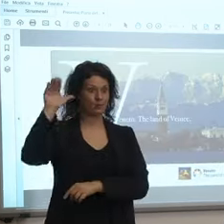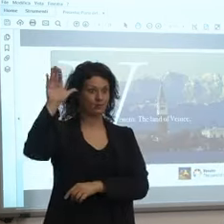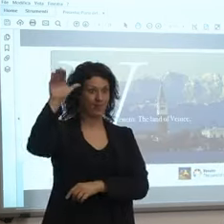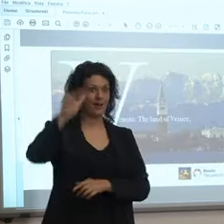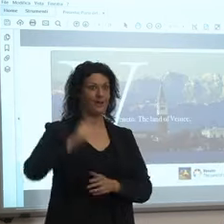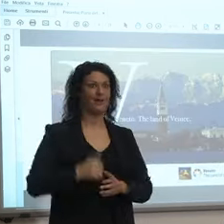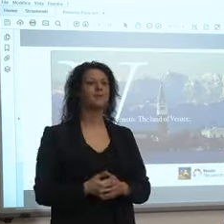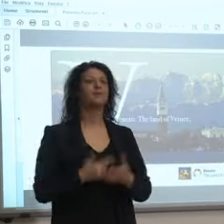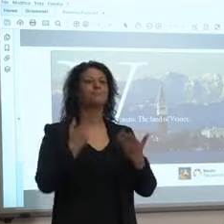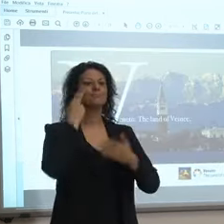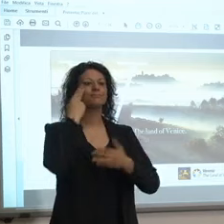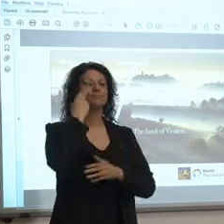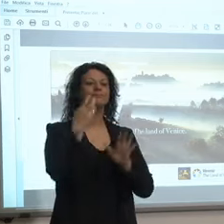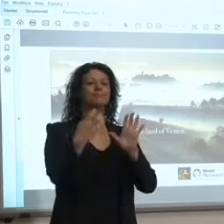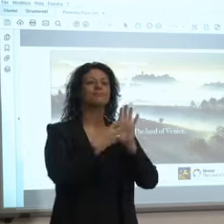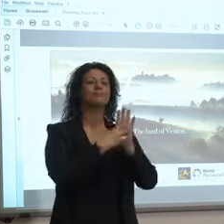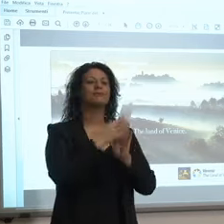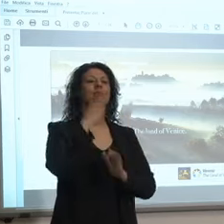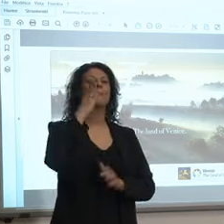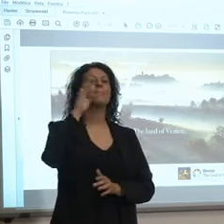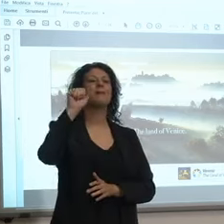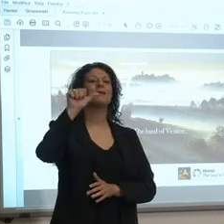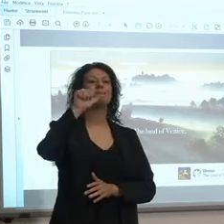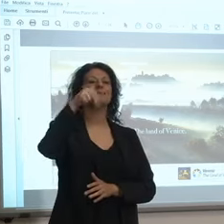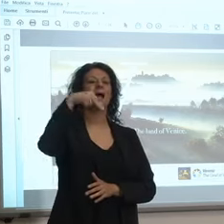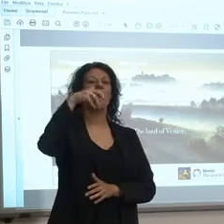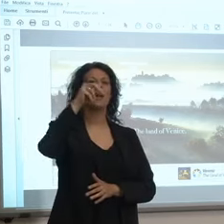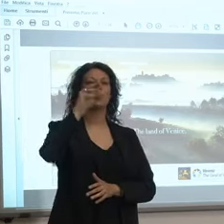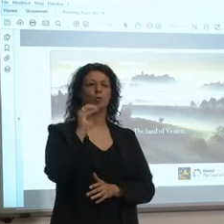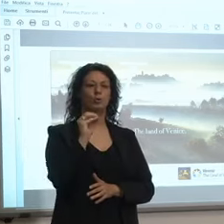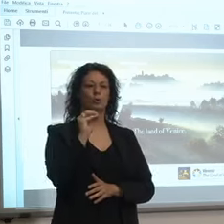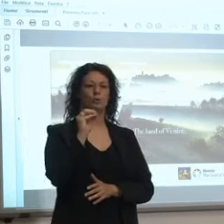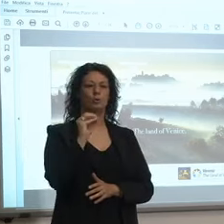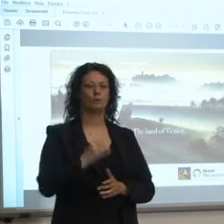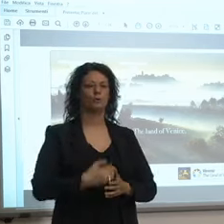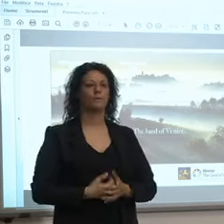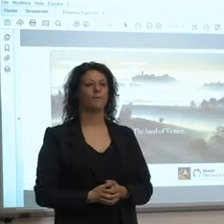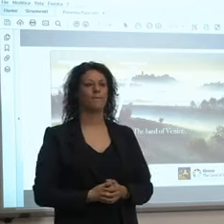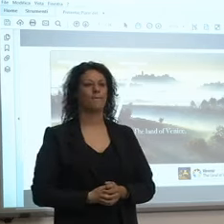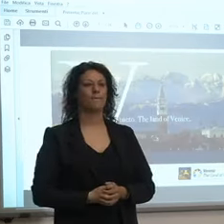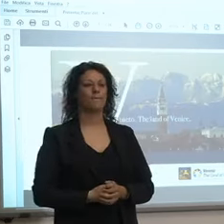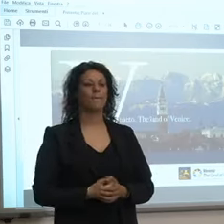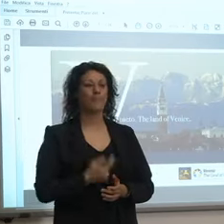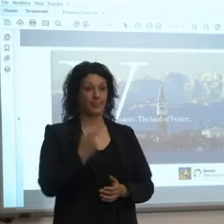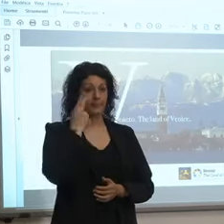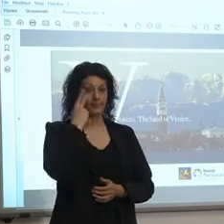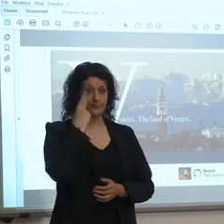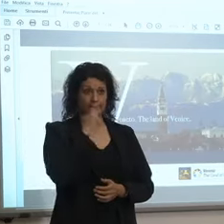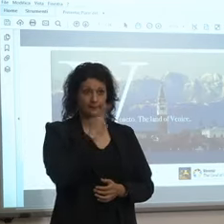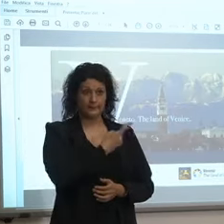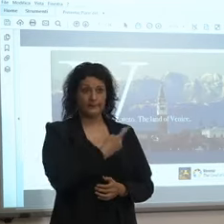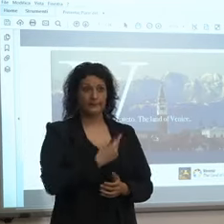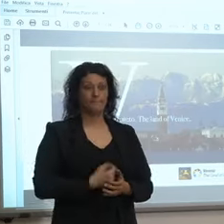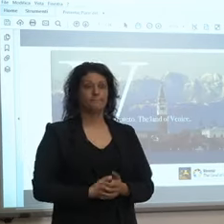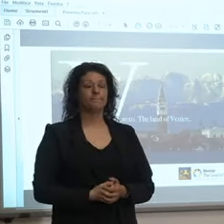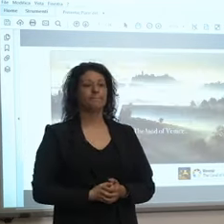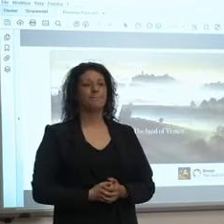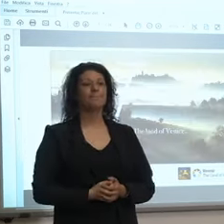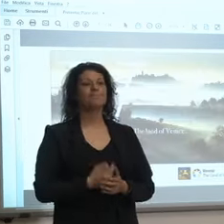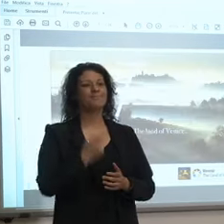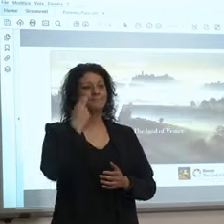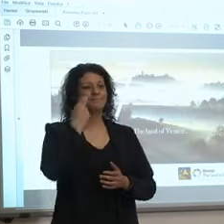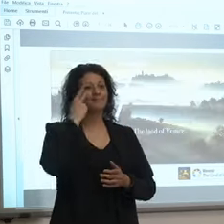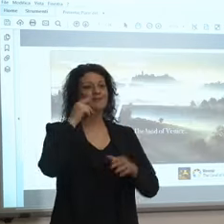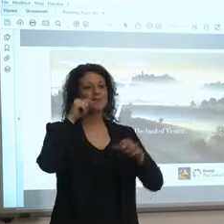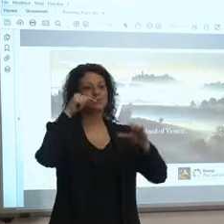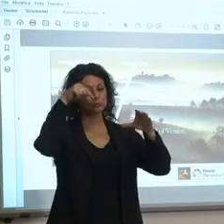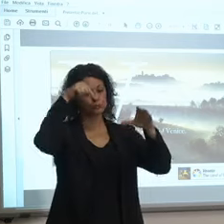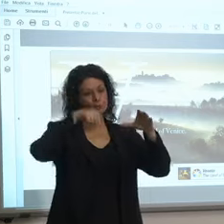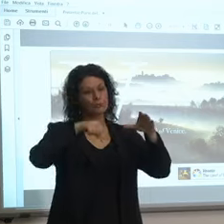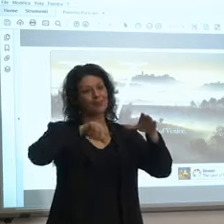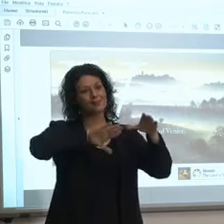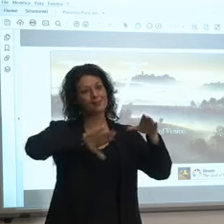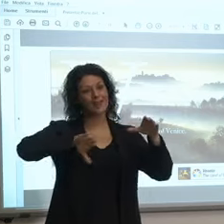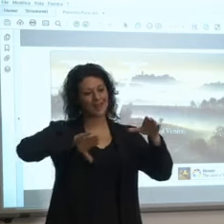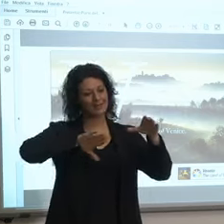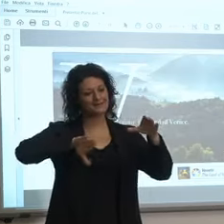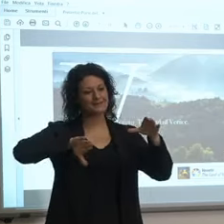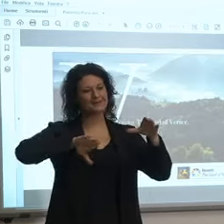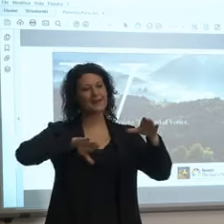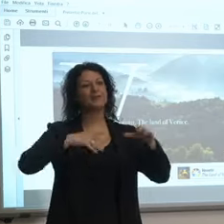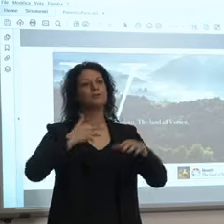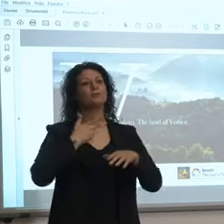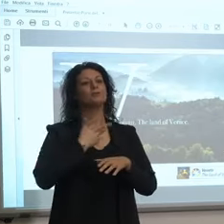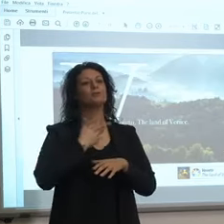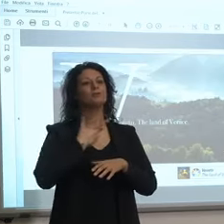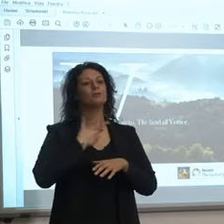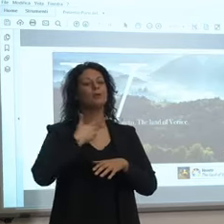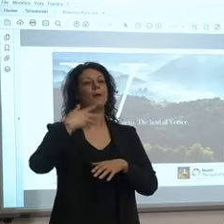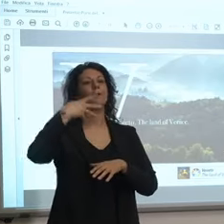è Bassano vedete però mi soffermo perché una cosa che non abbiamo ancora detto vedete che in basso a destra c'è un bollino safe